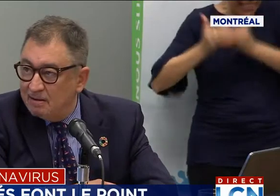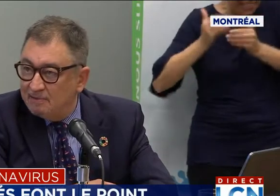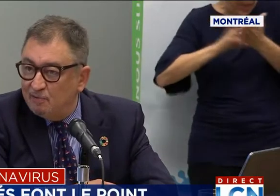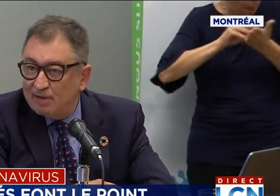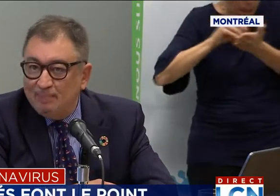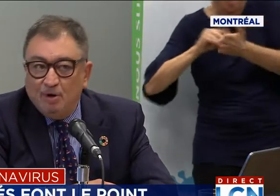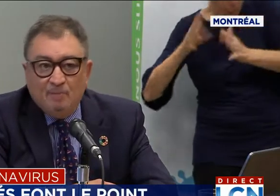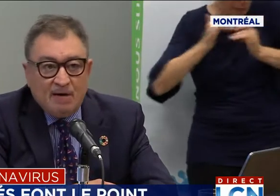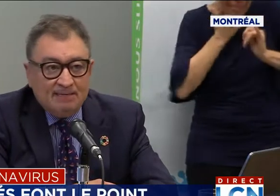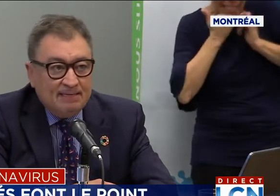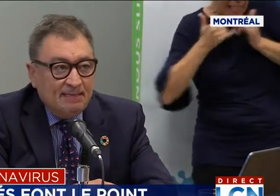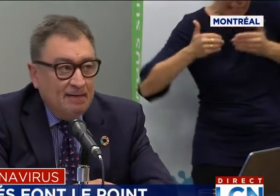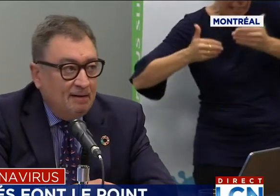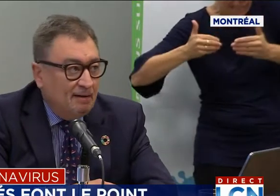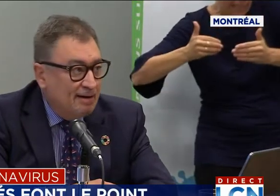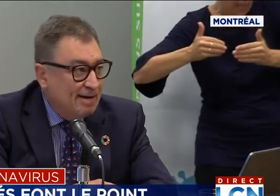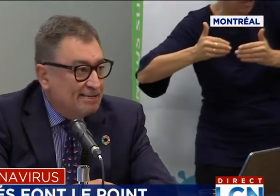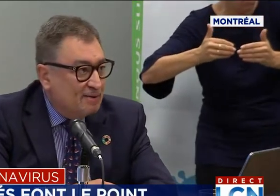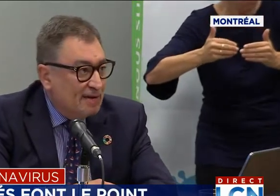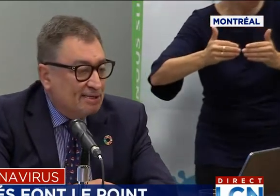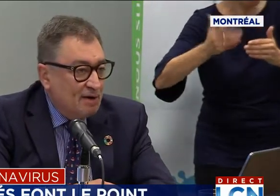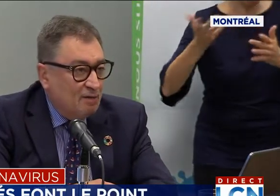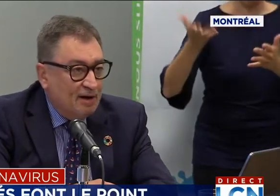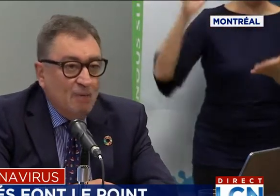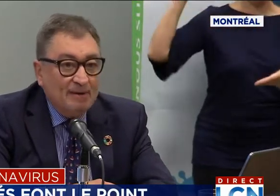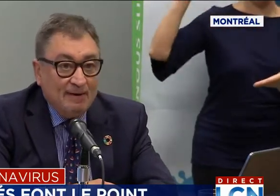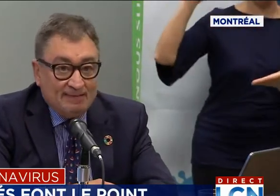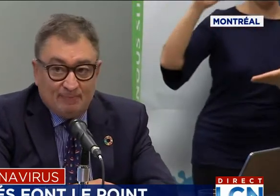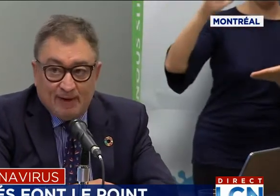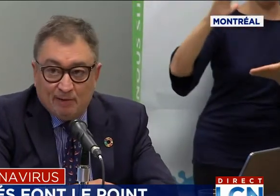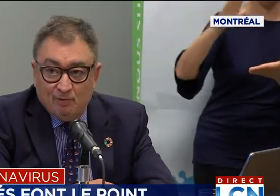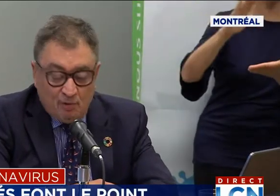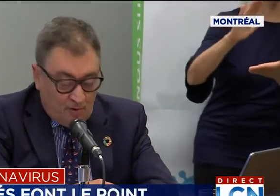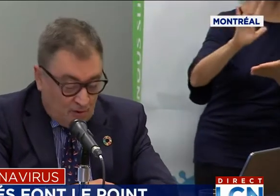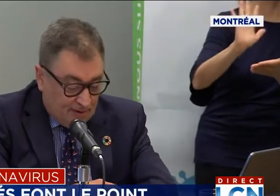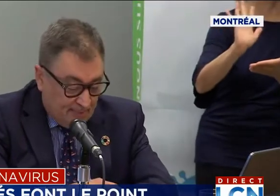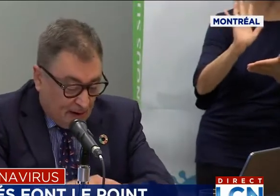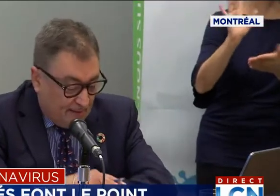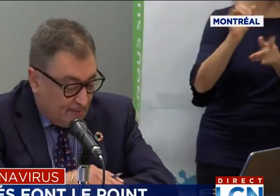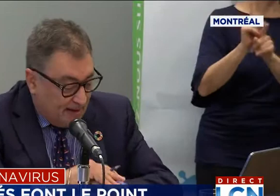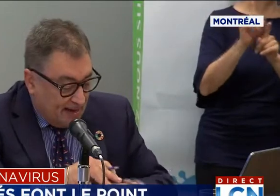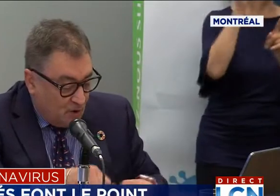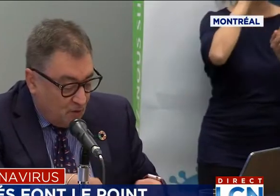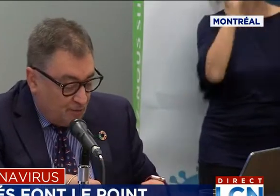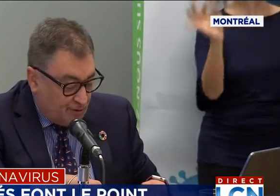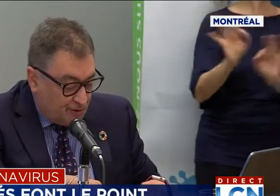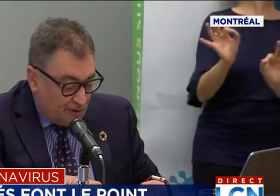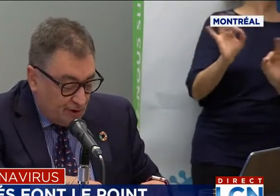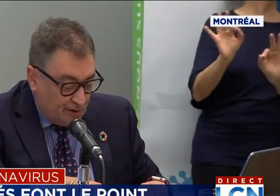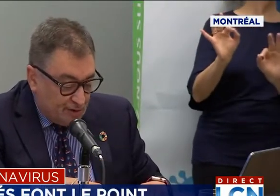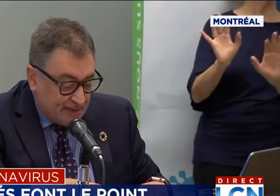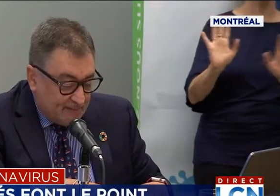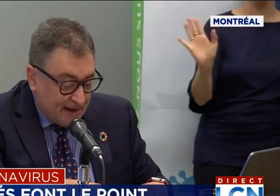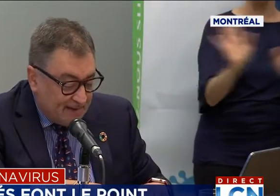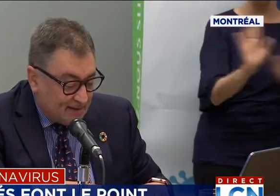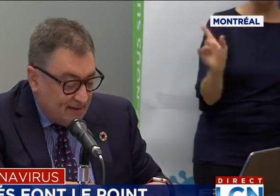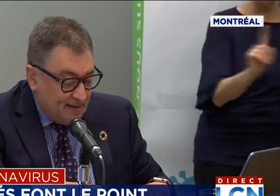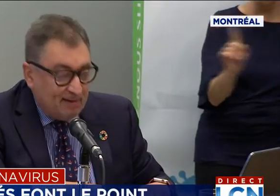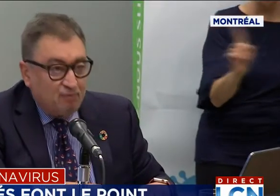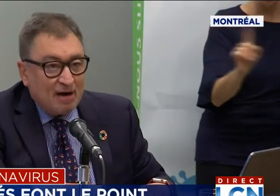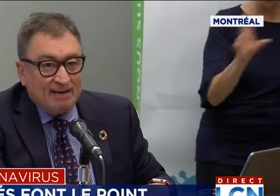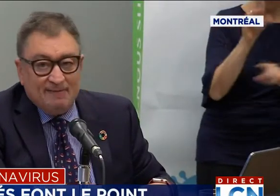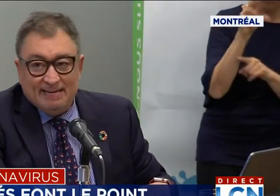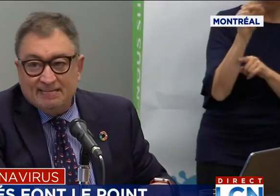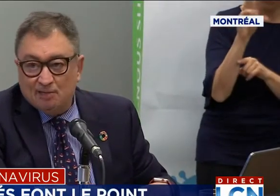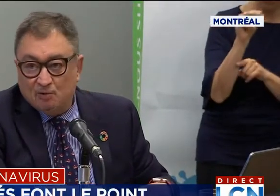Mais il ne faudrait pas penser que la situation est complètement disparue. On est probablement à l'aube d'une deuxième vague